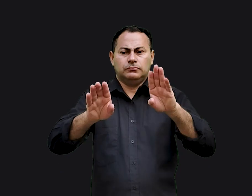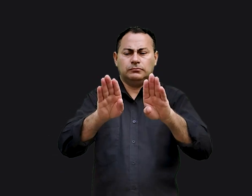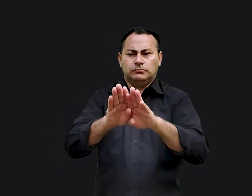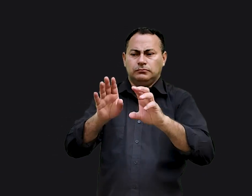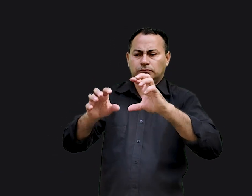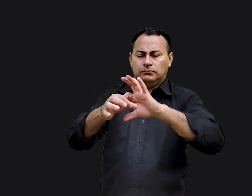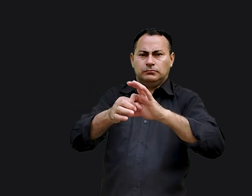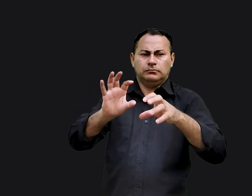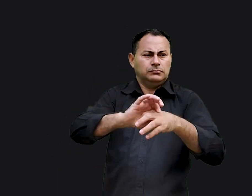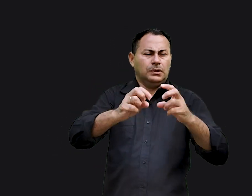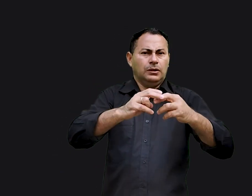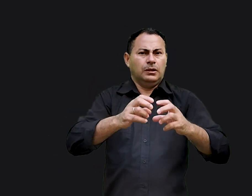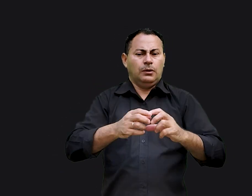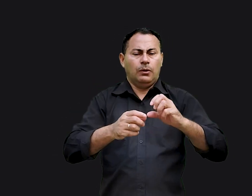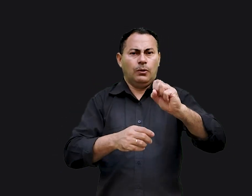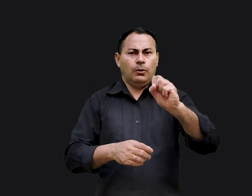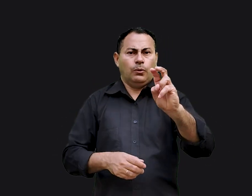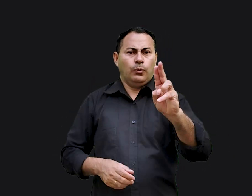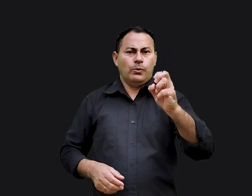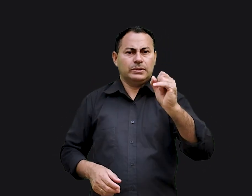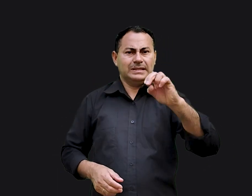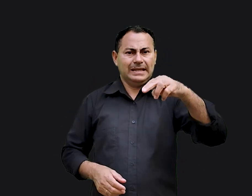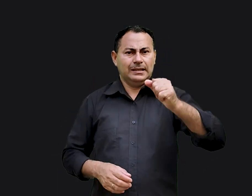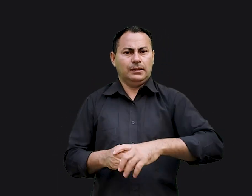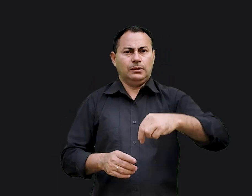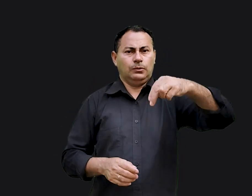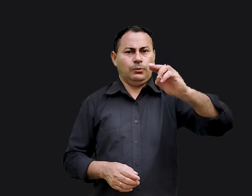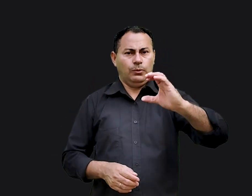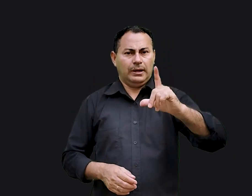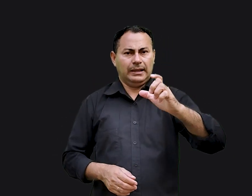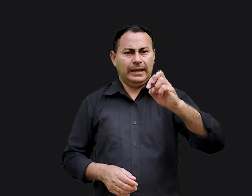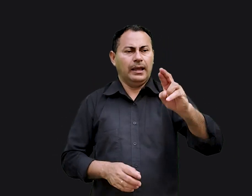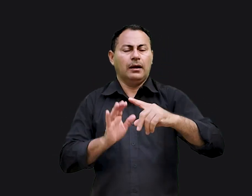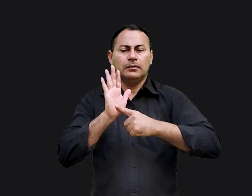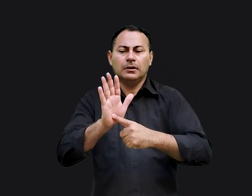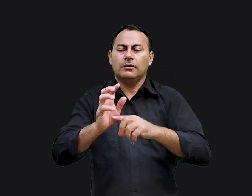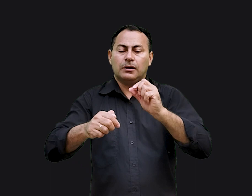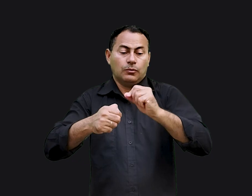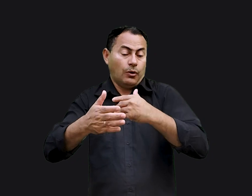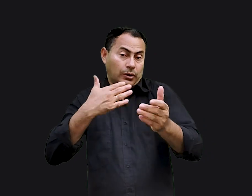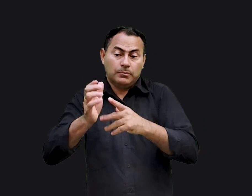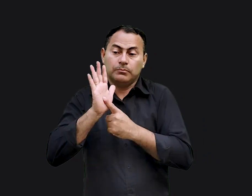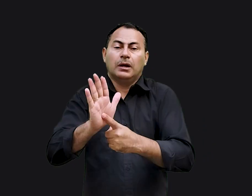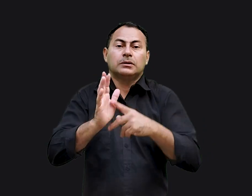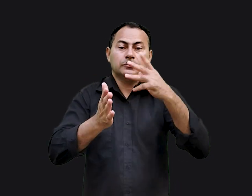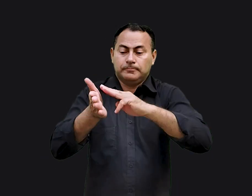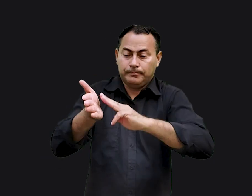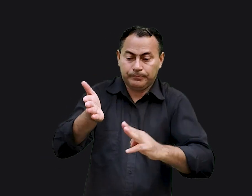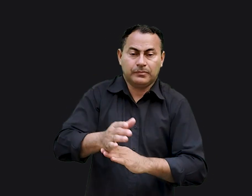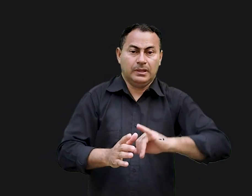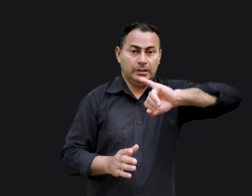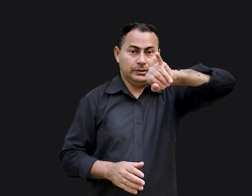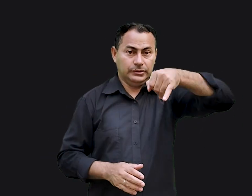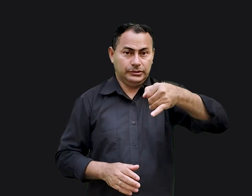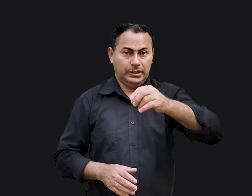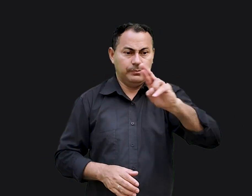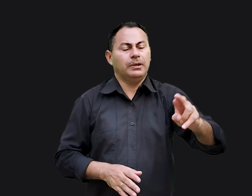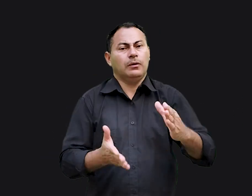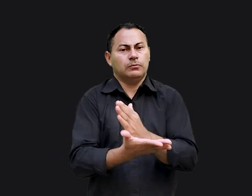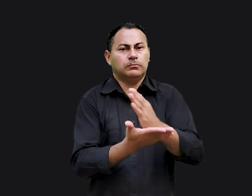nucleares e fazem toda sorte de coisas só para serem ouvidas e passarem a sua mensagem. Jeremias e alguns